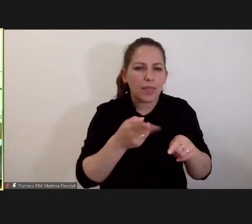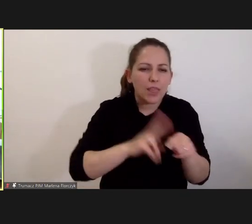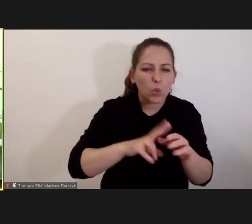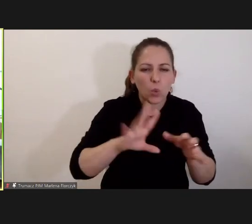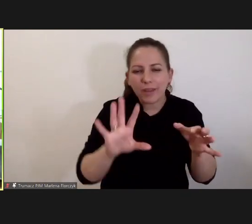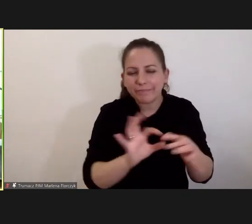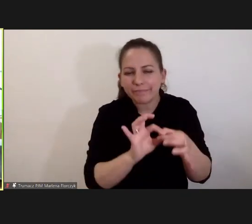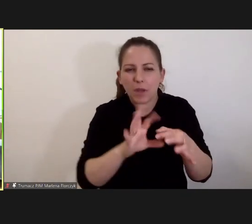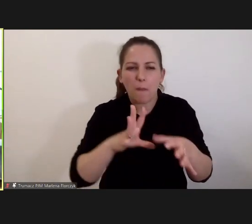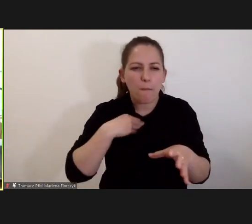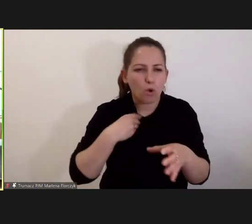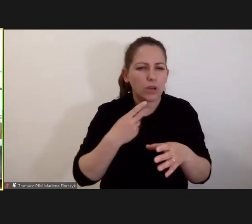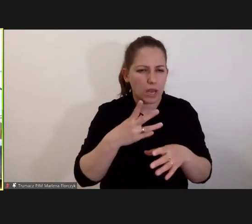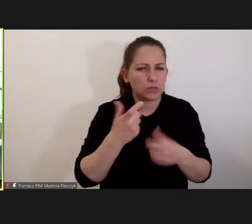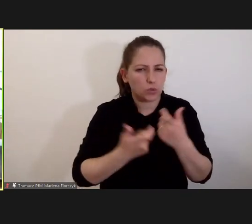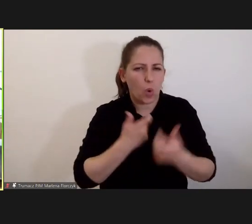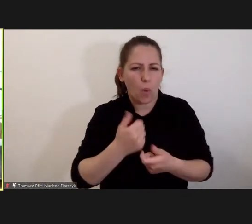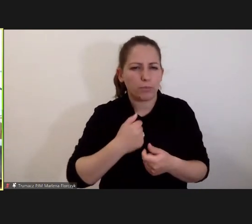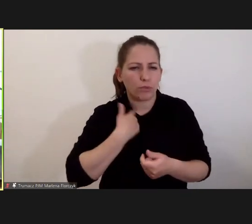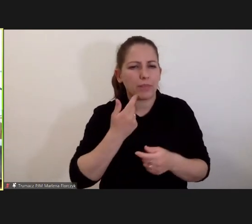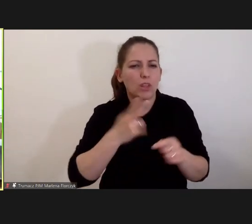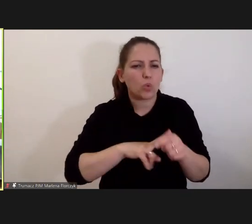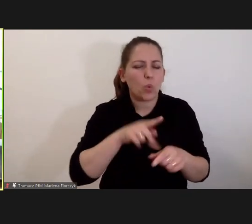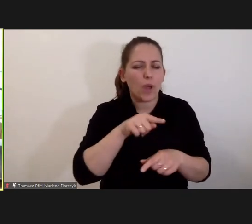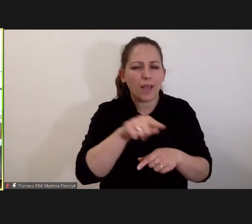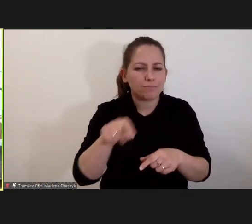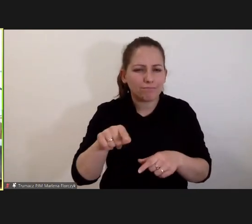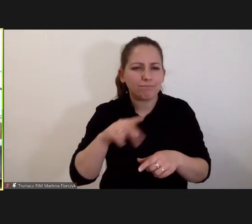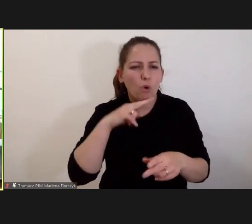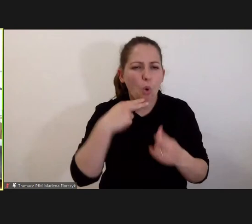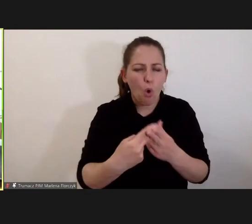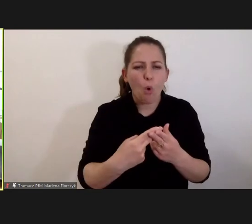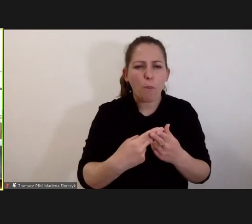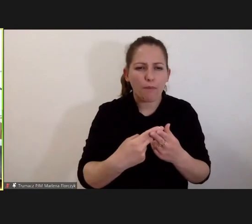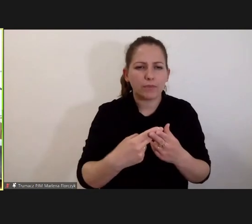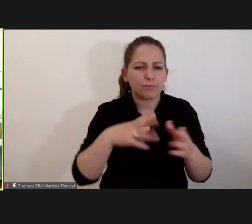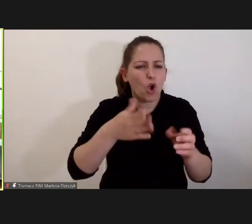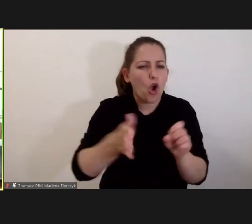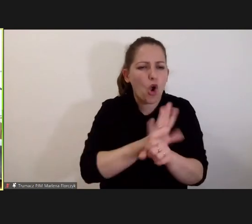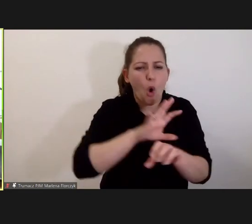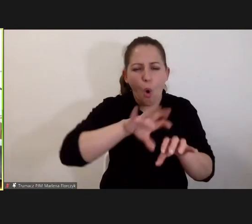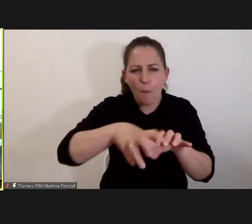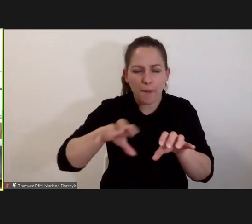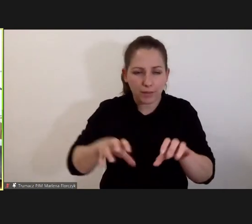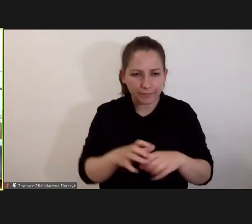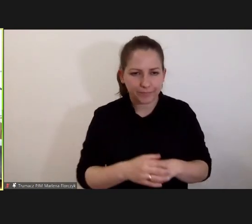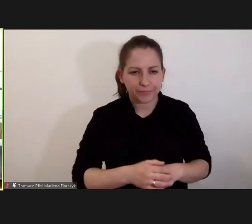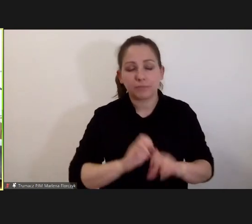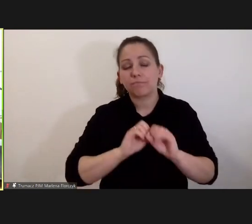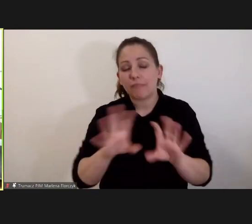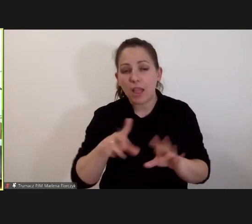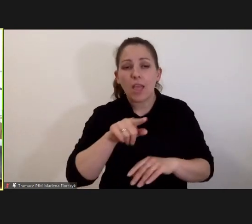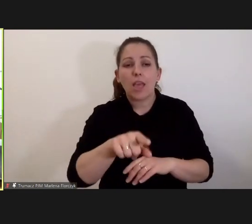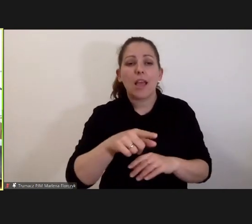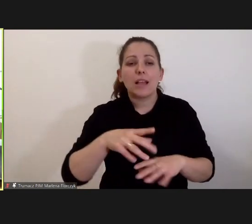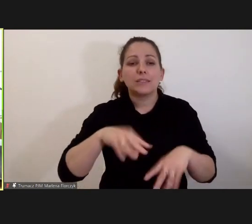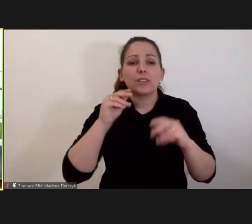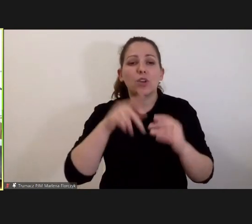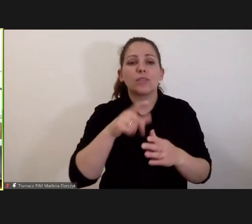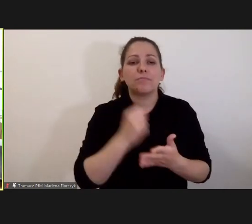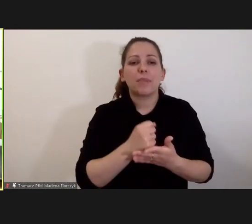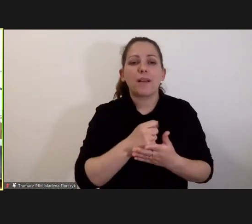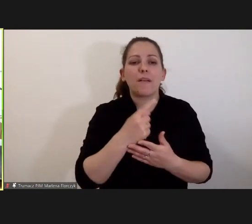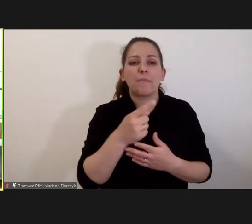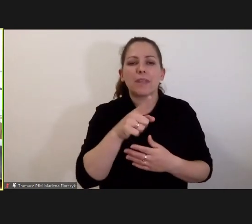da się to chyba zrobić, żeby na niektóre kwestie odpowiedzieć kompleksowo. Otóż tak, zaczynając od kwestii, która chyba